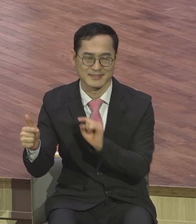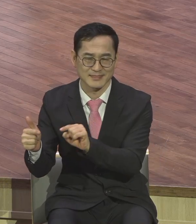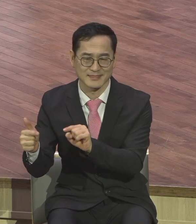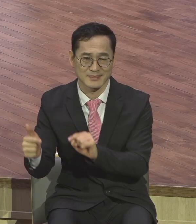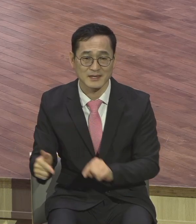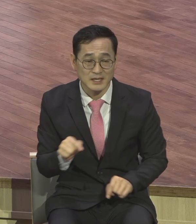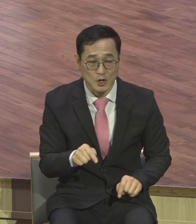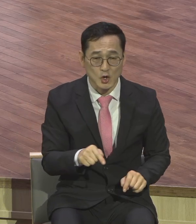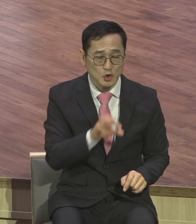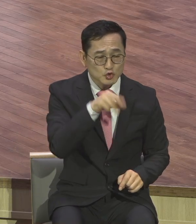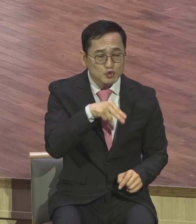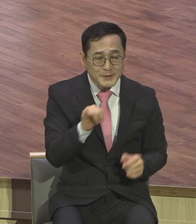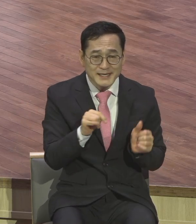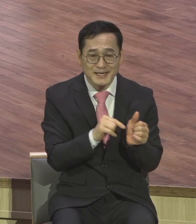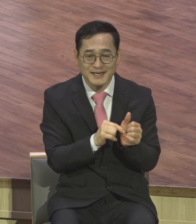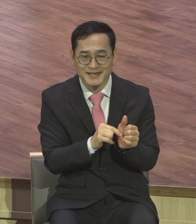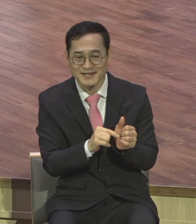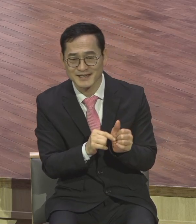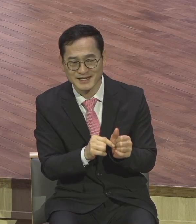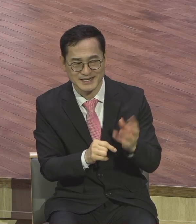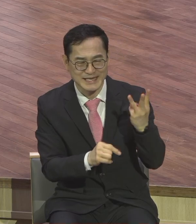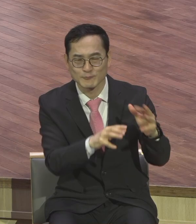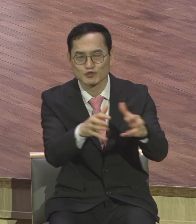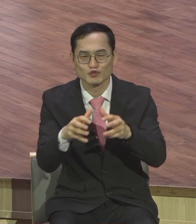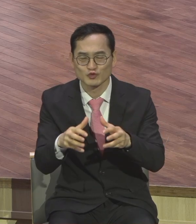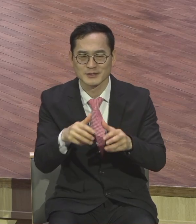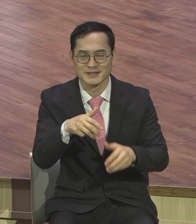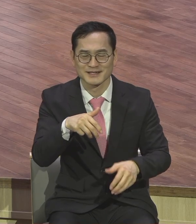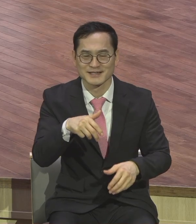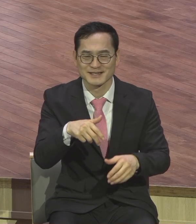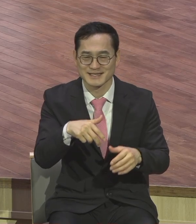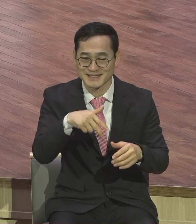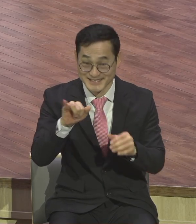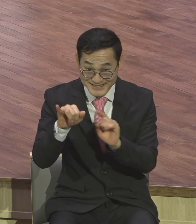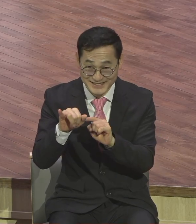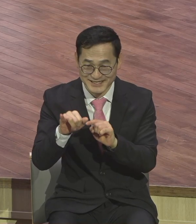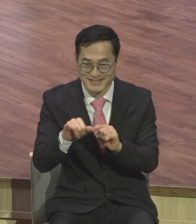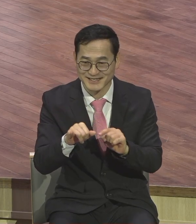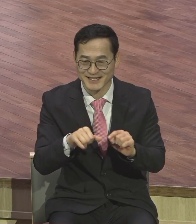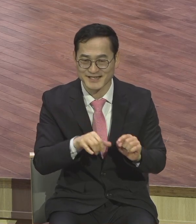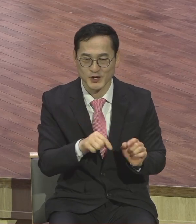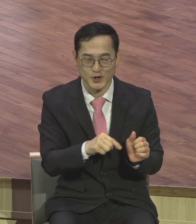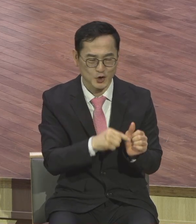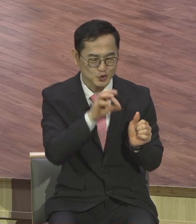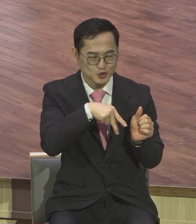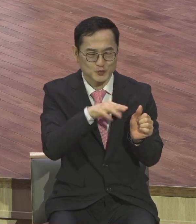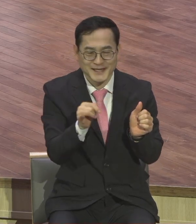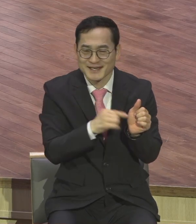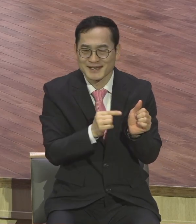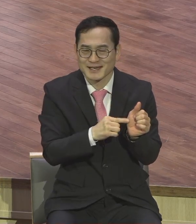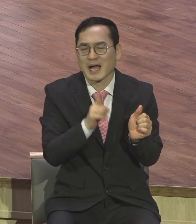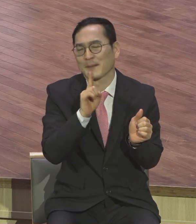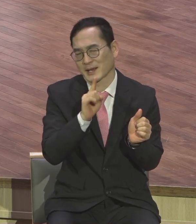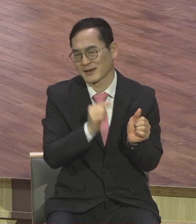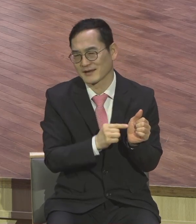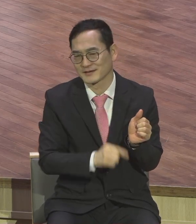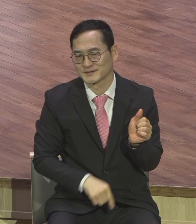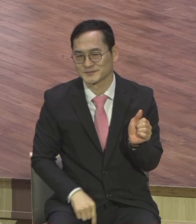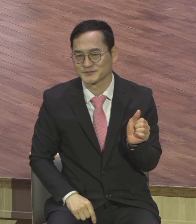유비가 조조에게 쫓겨가지고 유포의 집에서 식객이 돼가지고